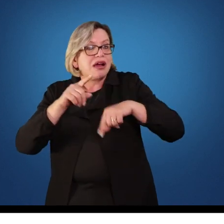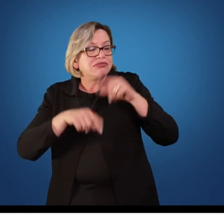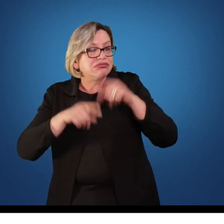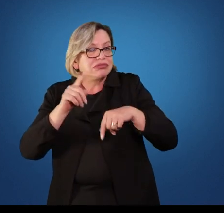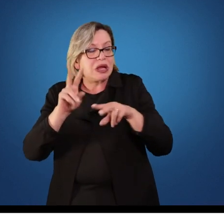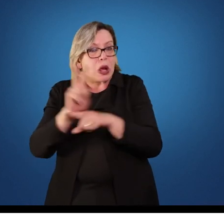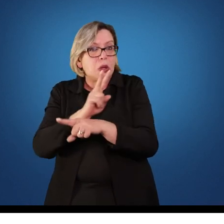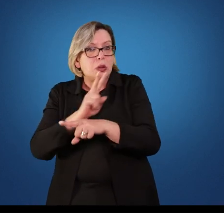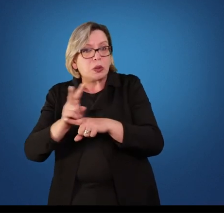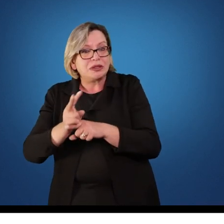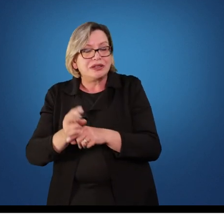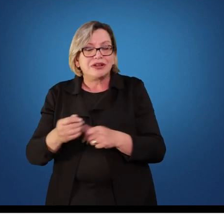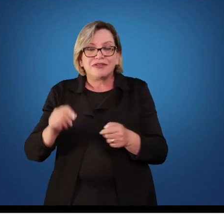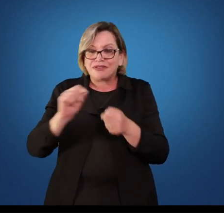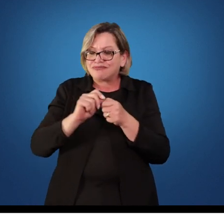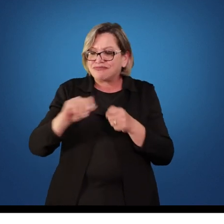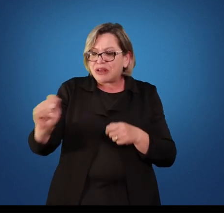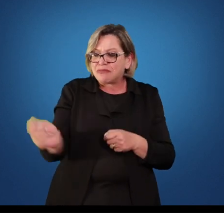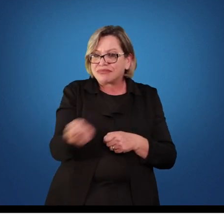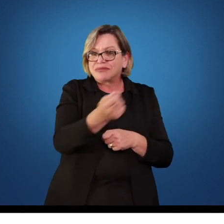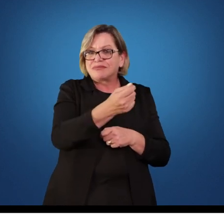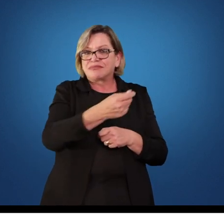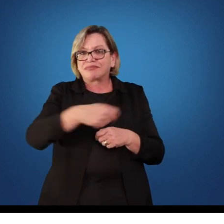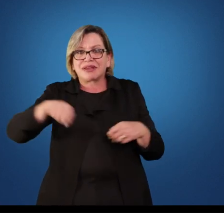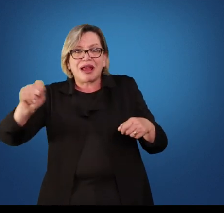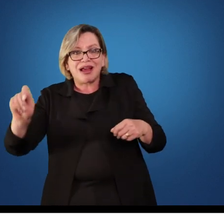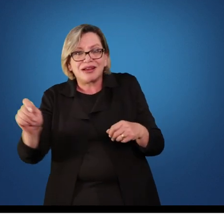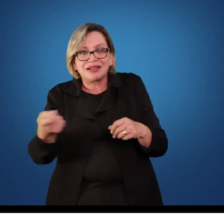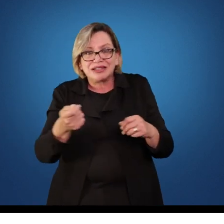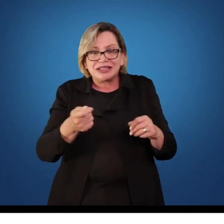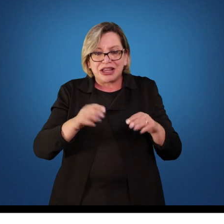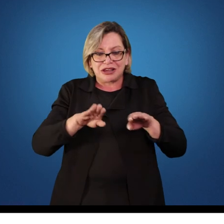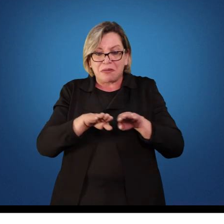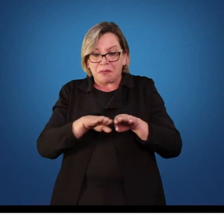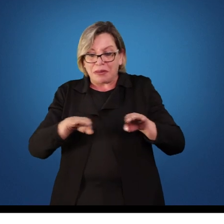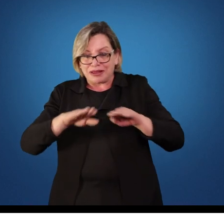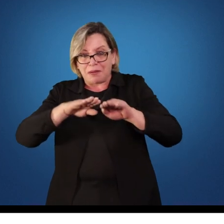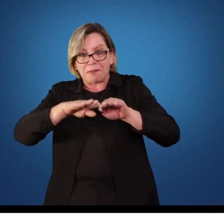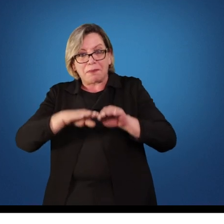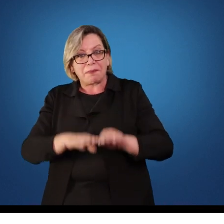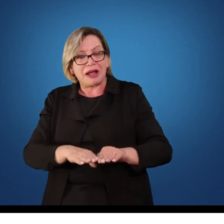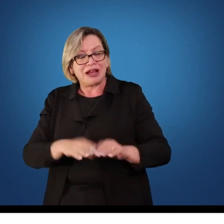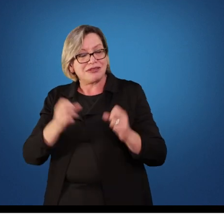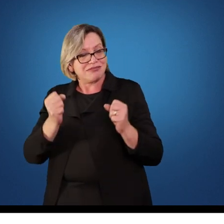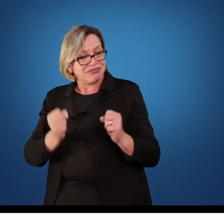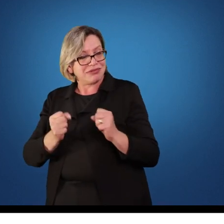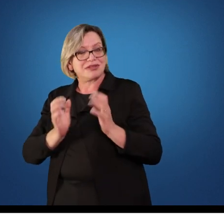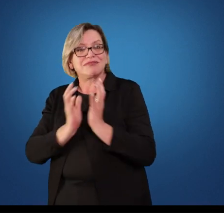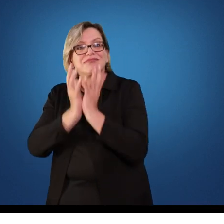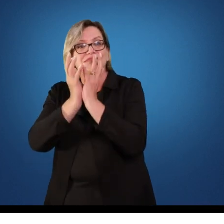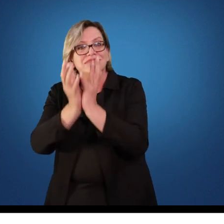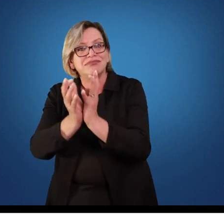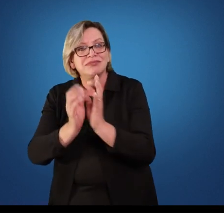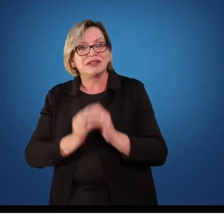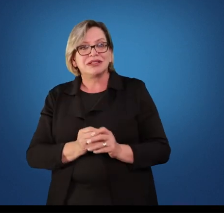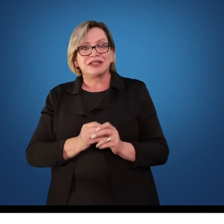jogar o pingue-pong tem que arrumar uma mesa mais baixa que ele possa participar. Então os professores também